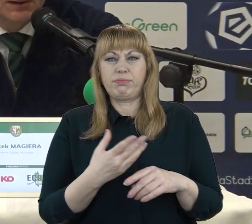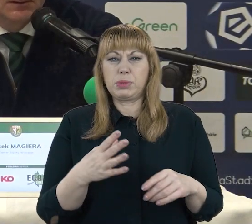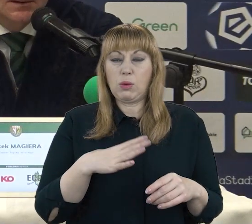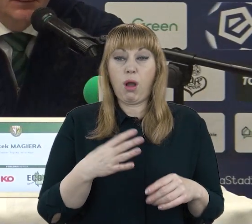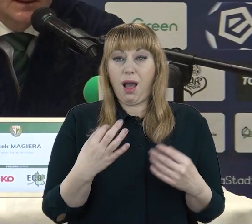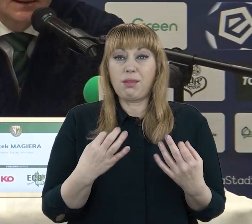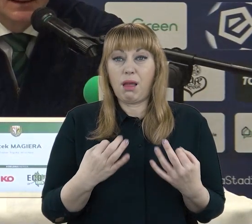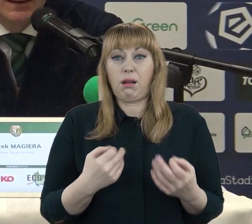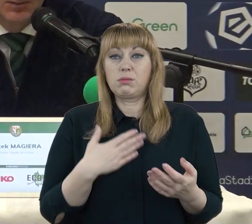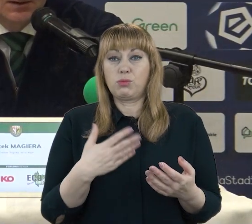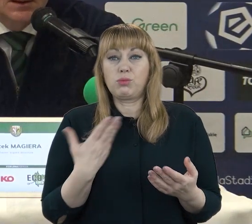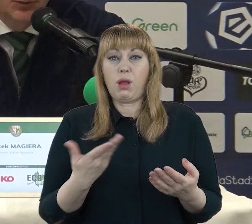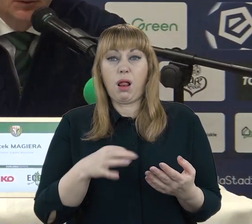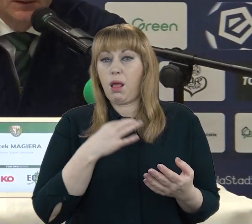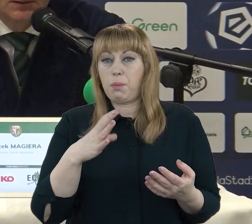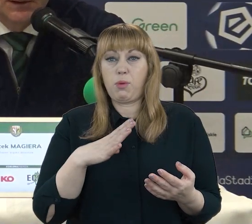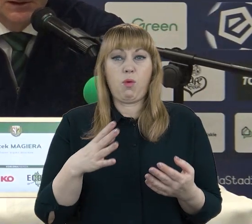tego konsekwencje, mając tych punktów tylko 24.